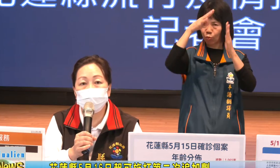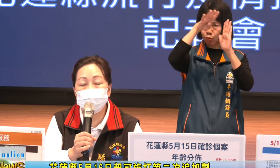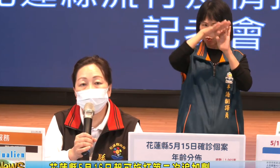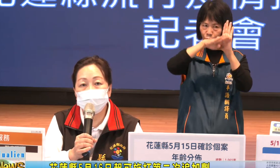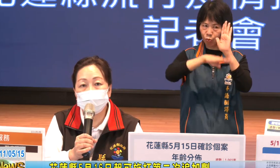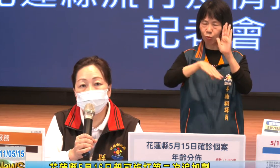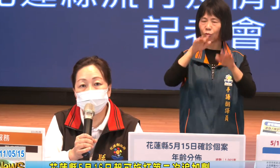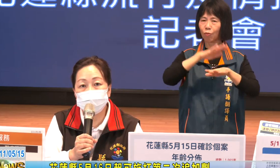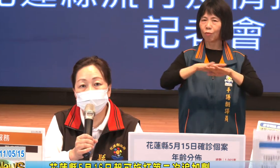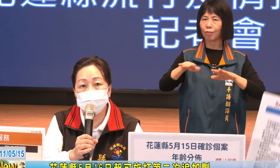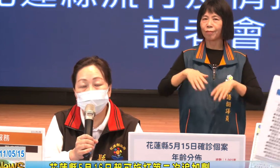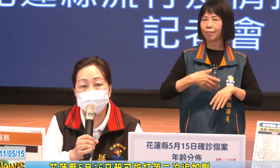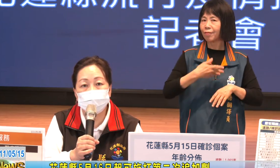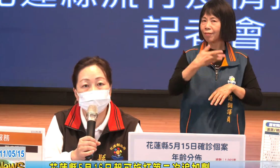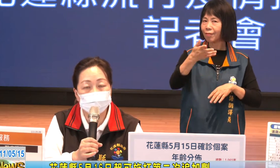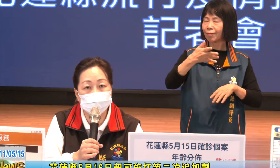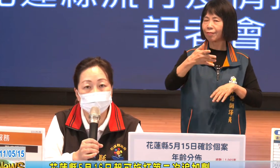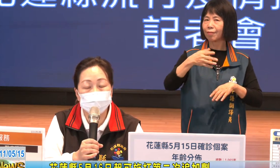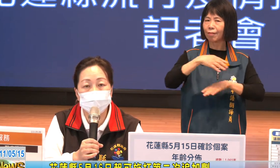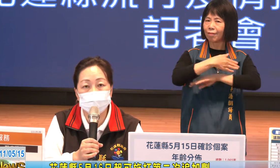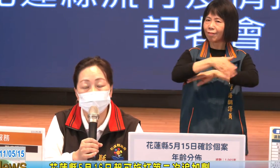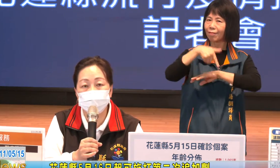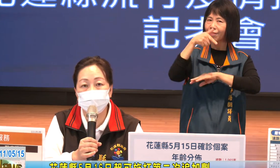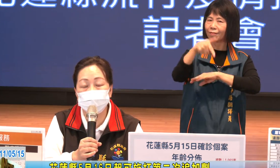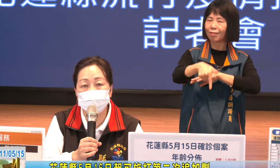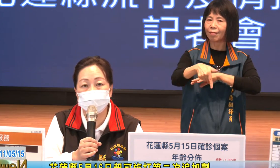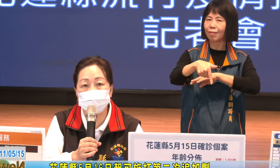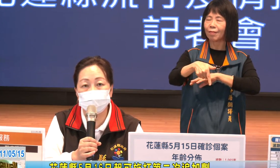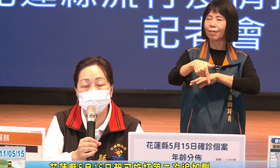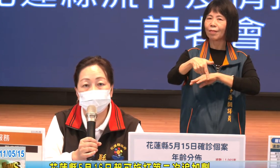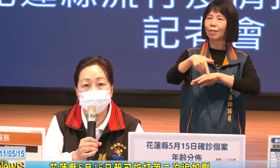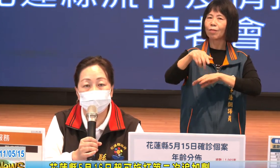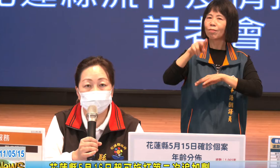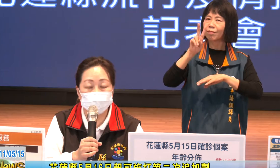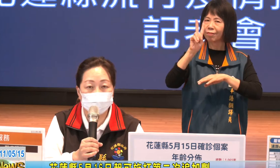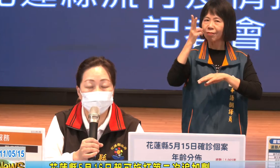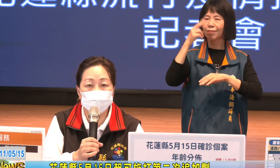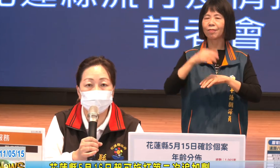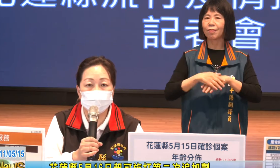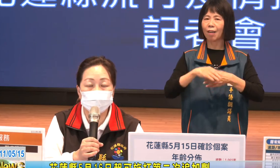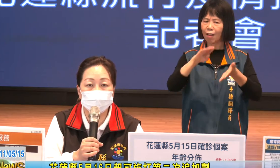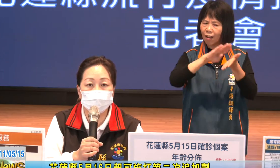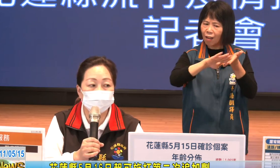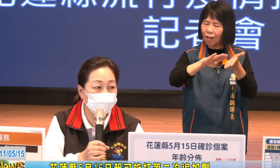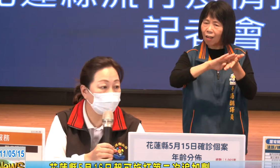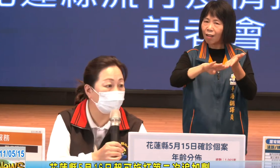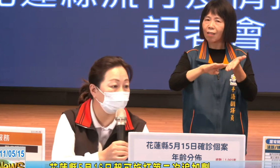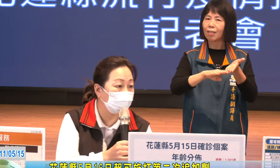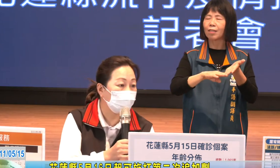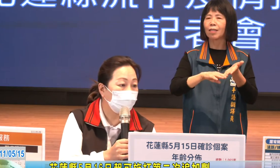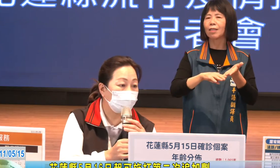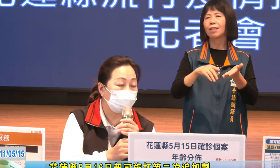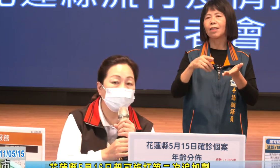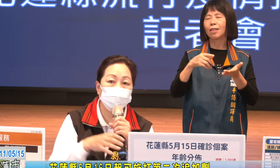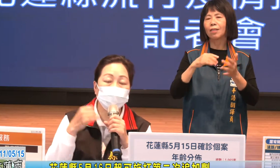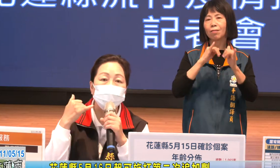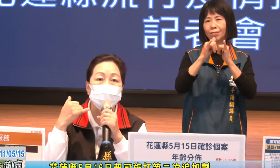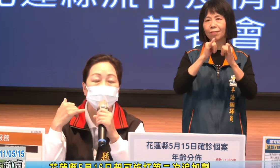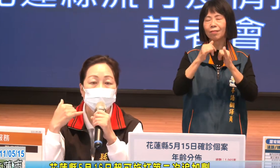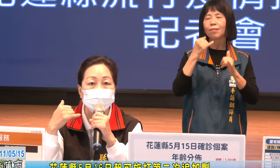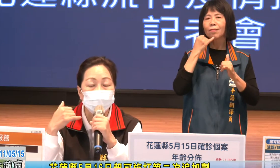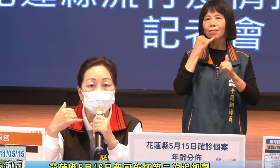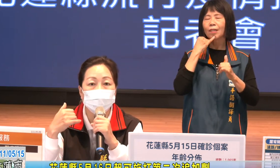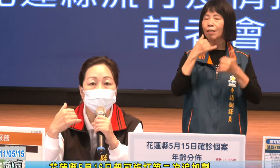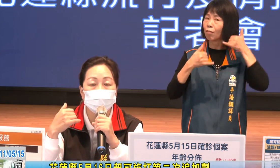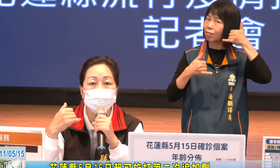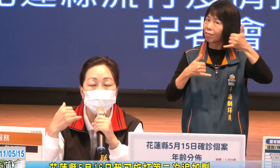讓我們在比較偏鄉或山區或者是南區的鄉親可以可以運